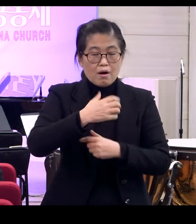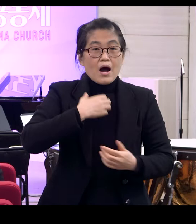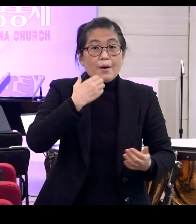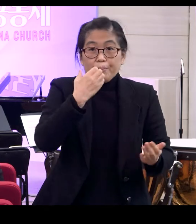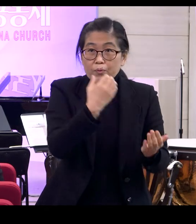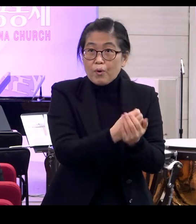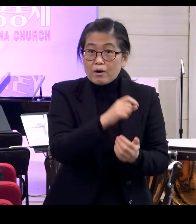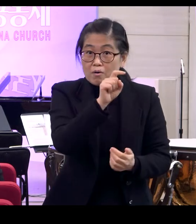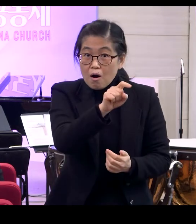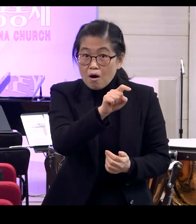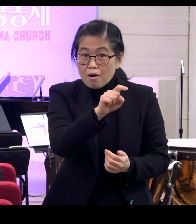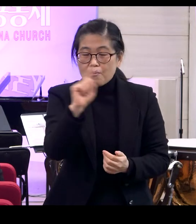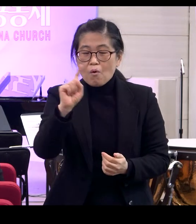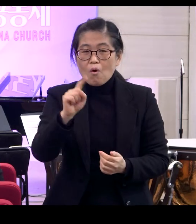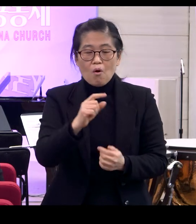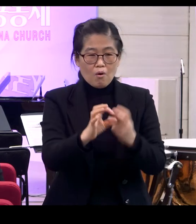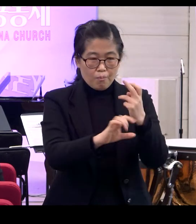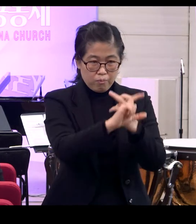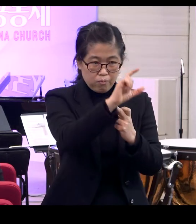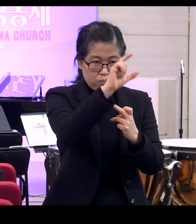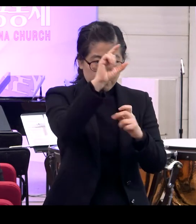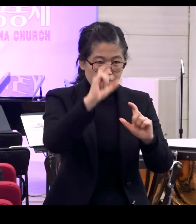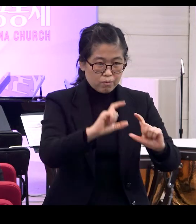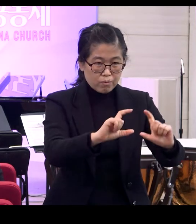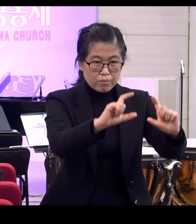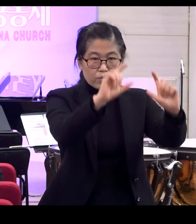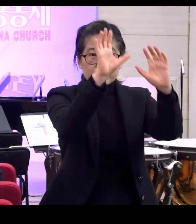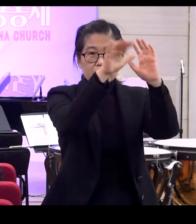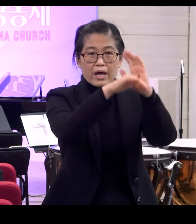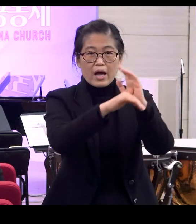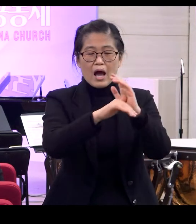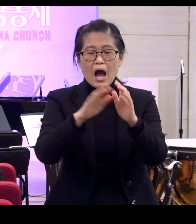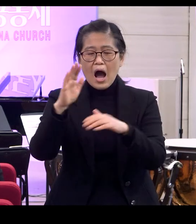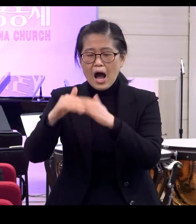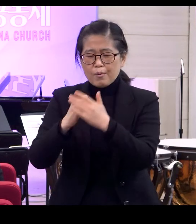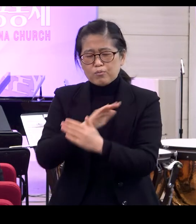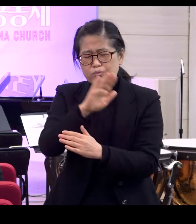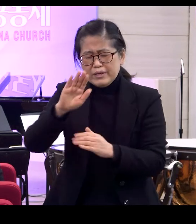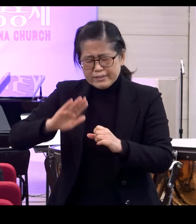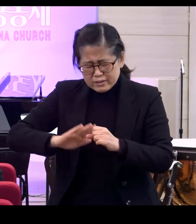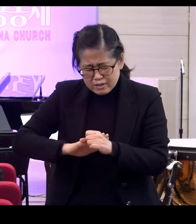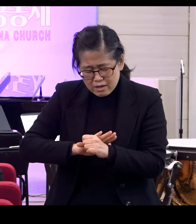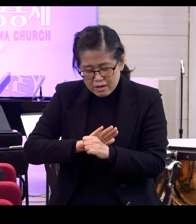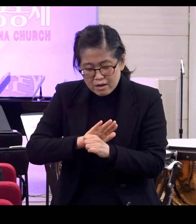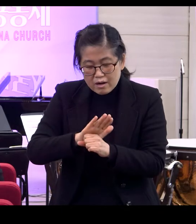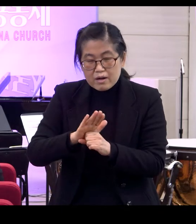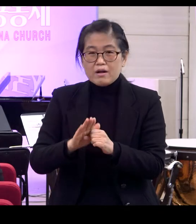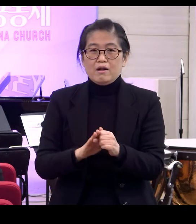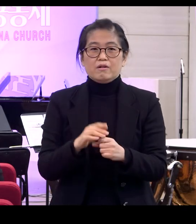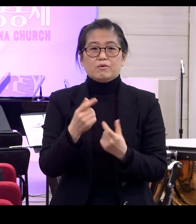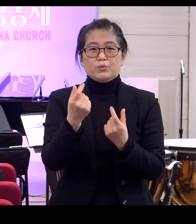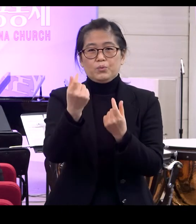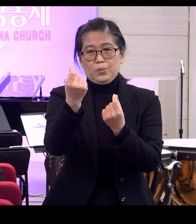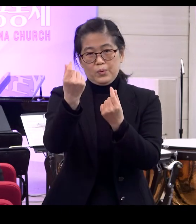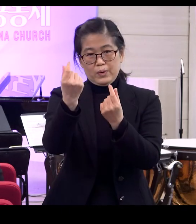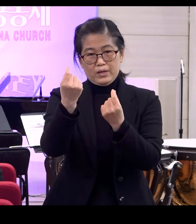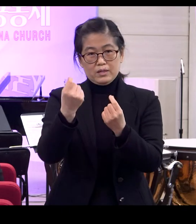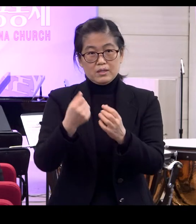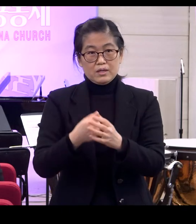뭐냐 바로 그 아침에 떠오르는 태양은 하나님이 이렇게 우리를 사랑한다는 것을 말하고 있거든요 예